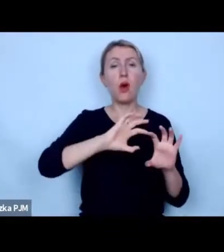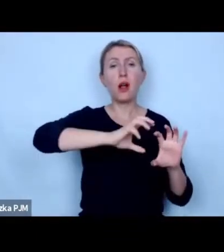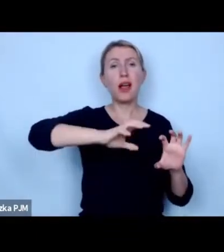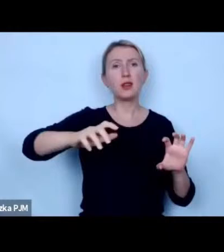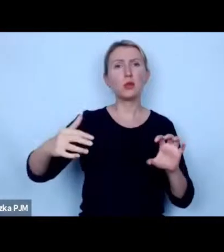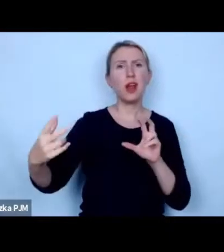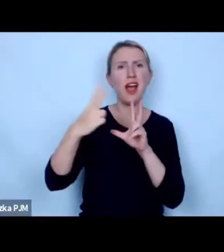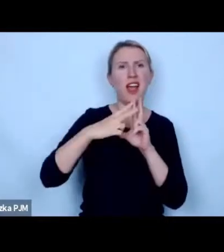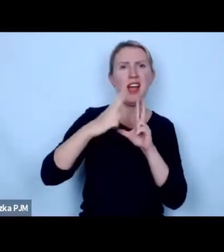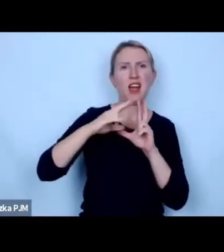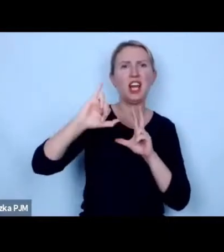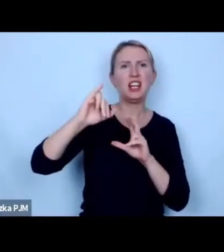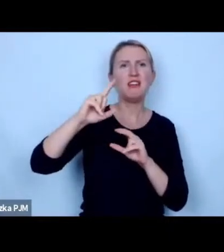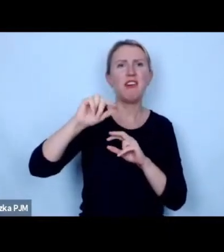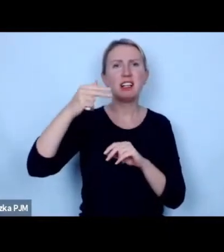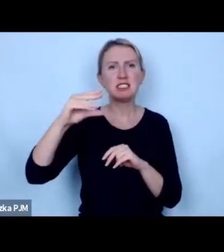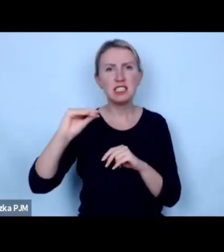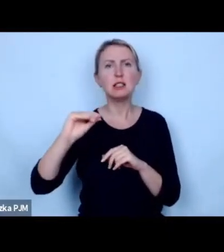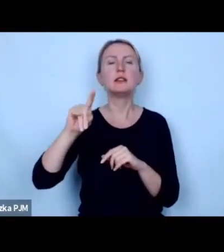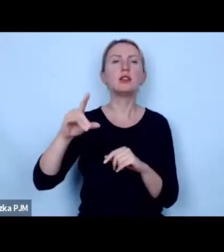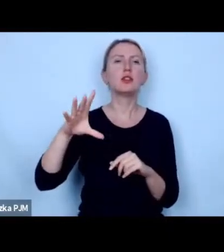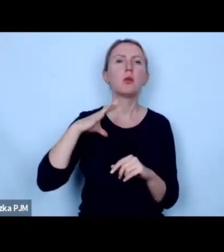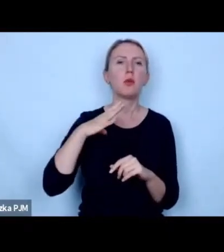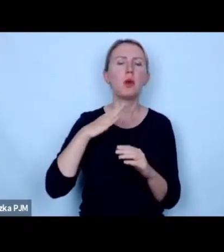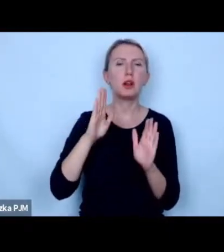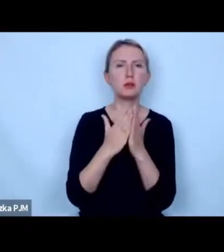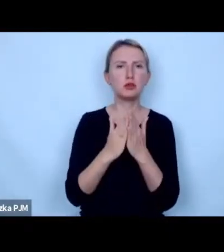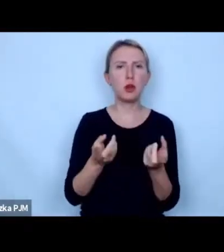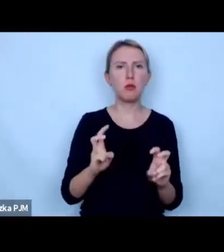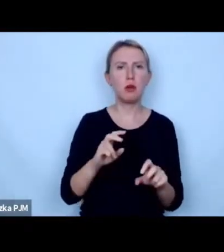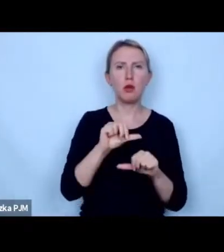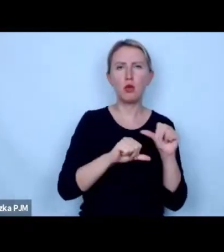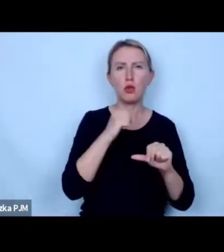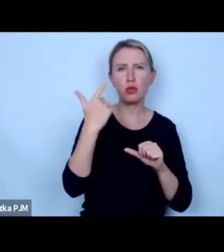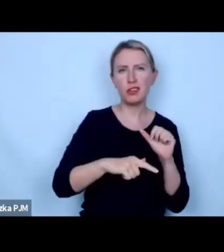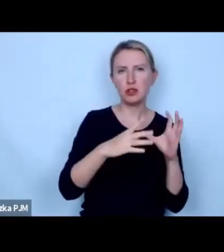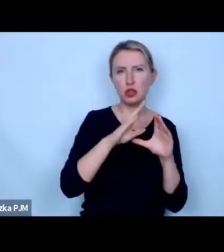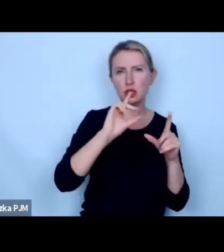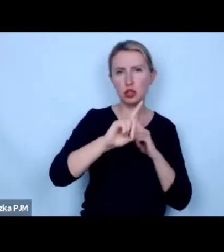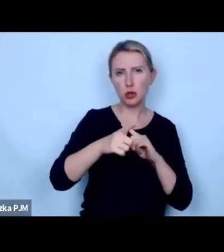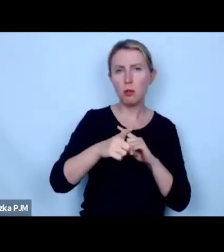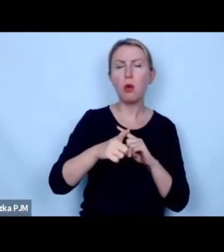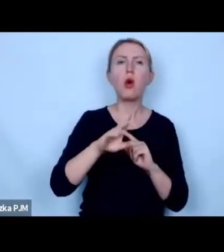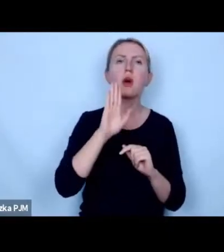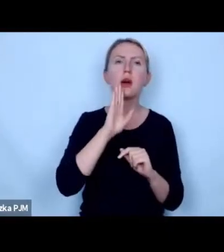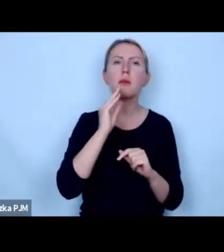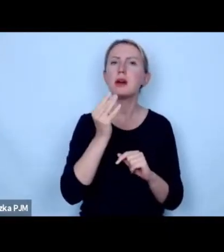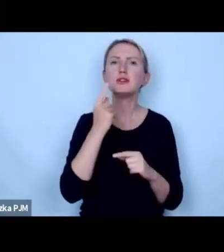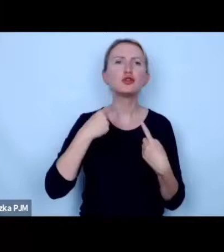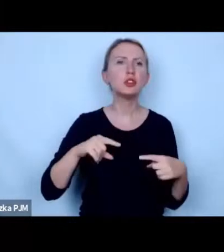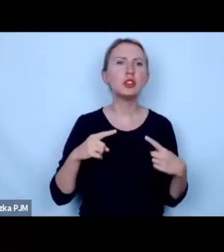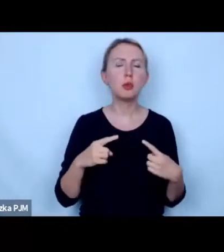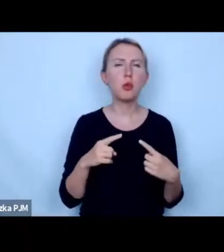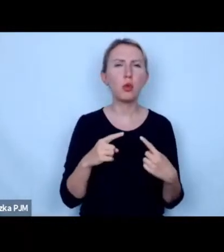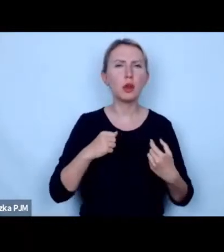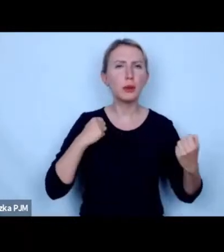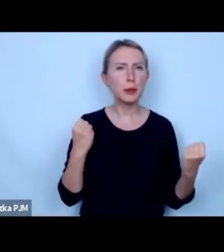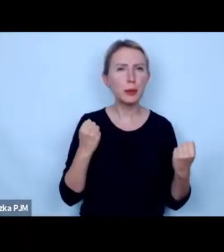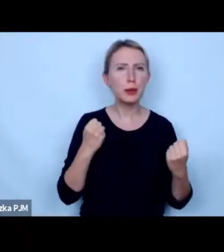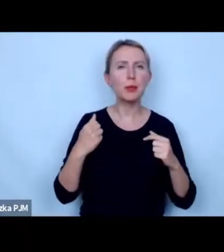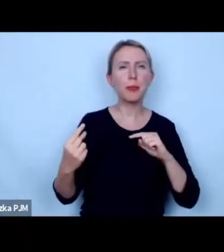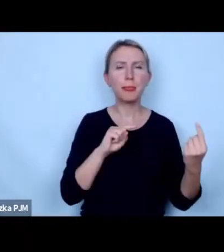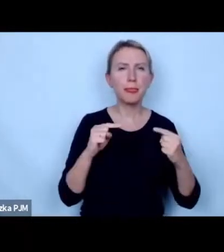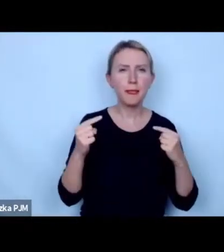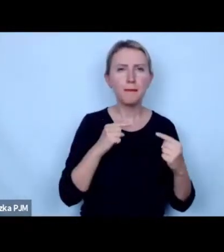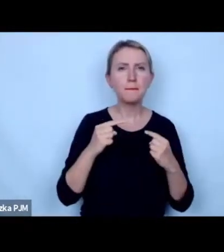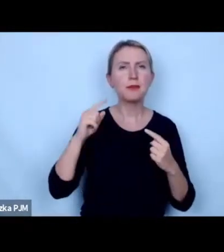inwazyjnych to był taki ta książka powstawała to było po roku 2010 chyba jeszcze nie było takiej dość intensywnej debaty po samej po